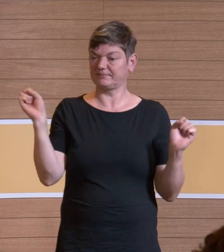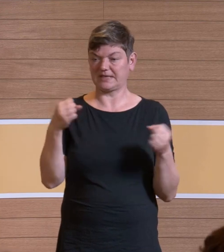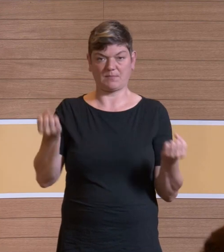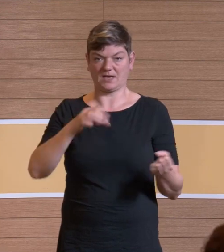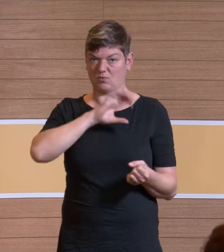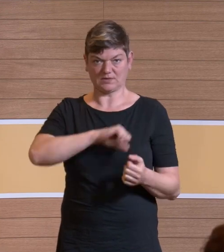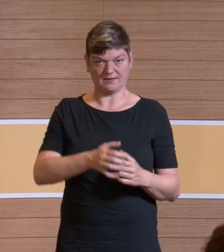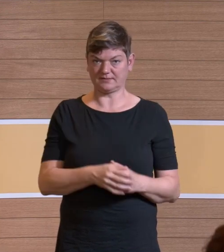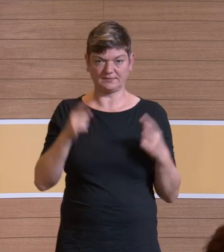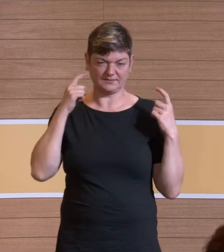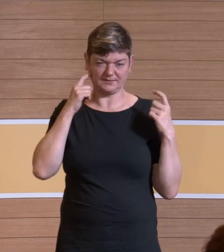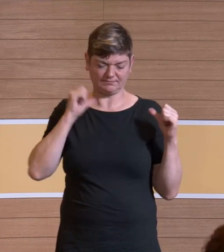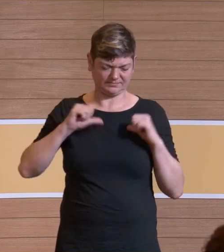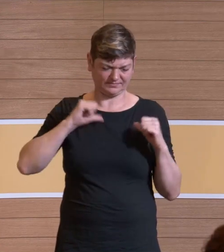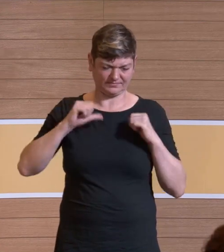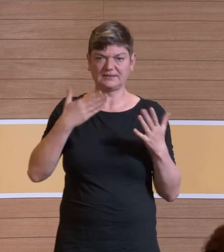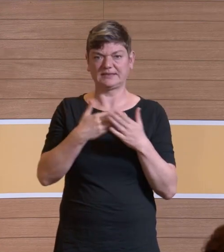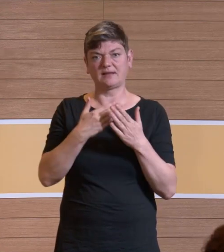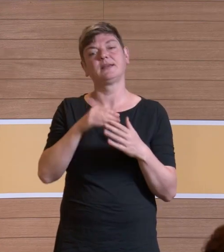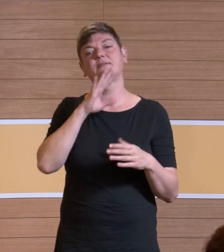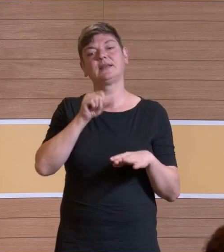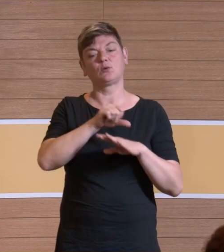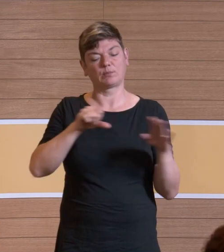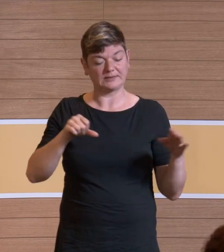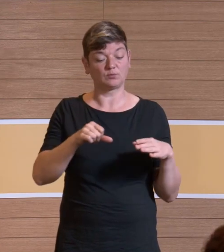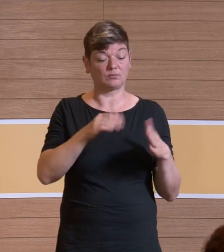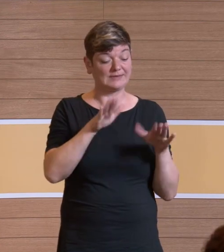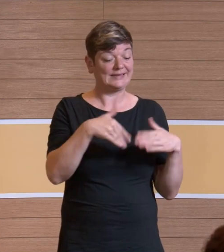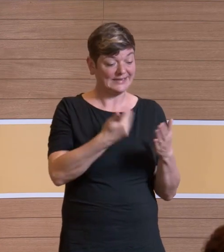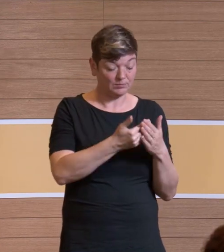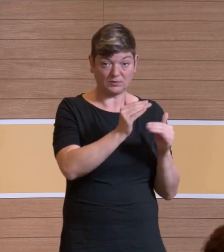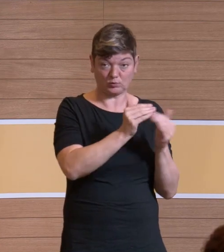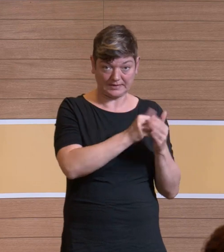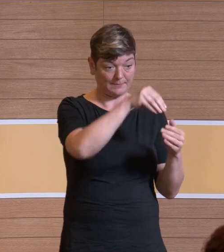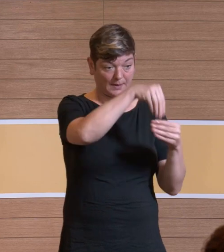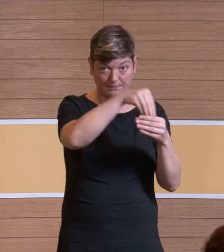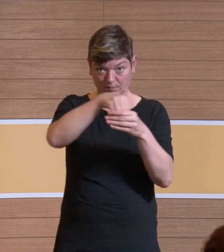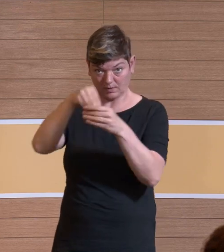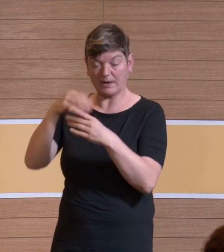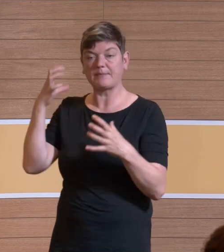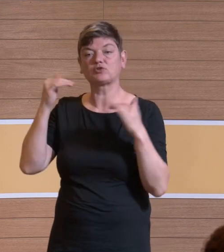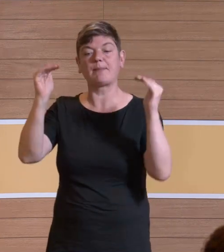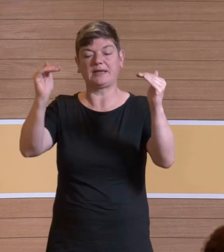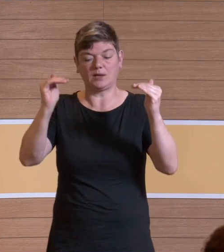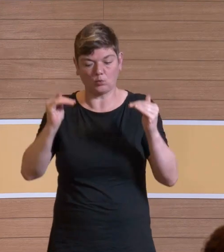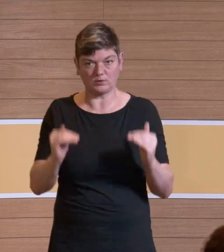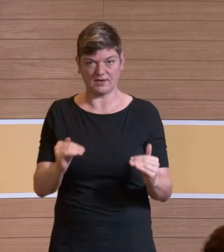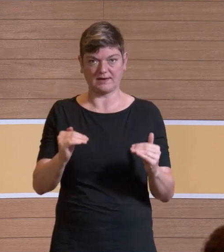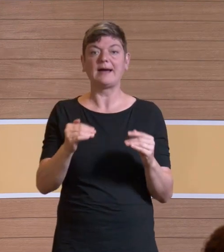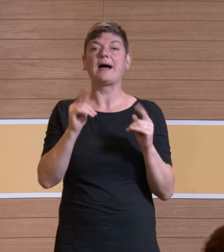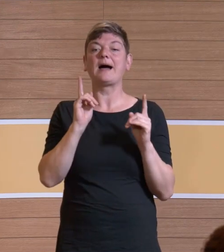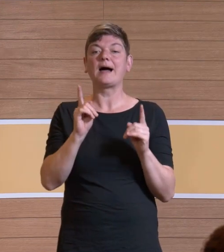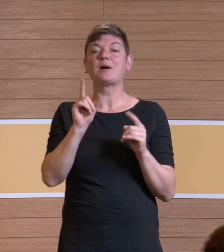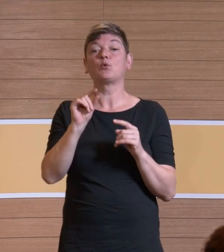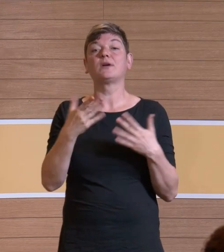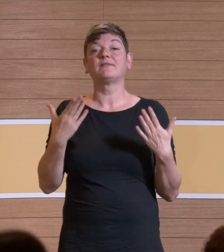keiner ertragen. Deshalb sind viele OPs mit den Systemen ausgestattet. Aber der Schallpegel wird runtergefahren und damit sinkt die Leistung